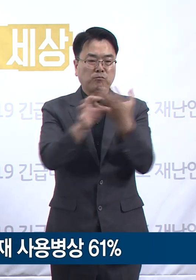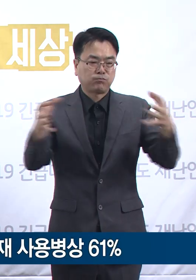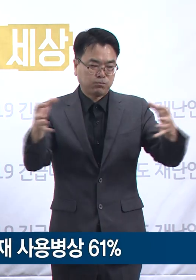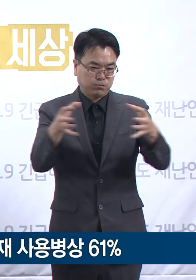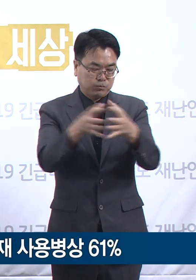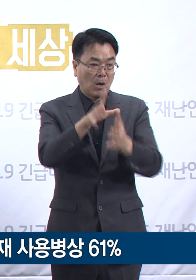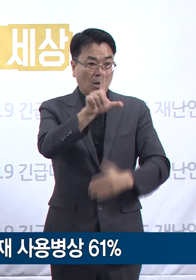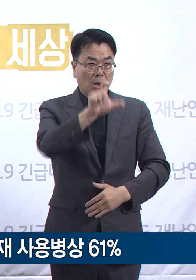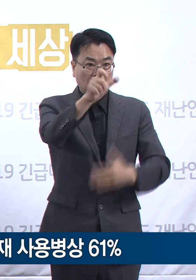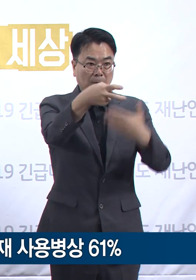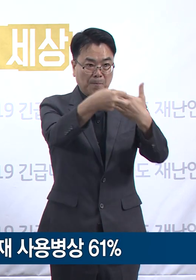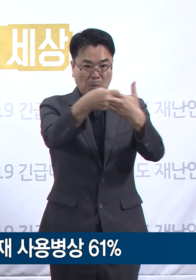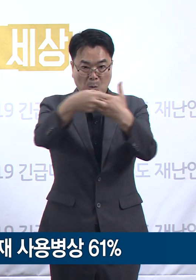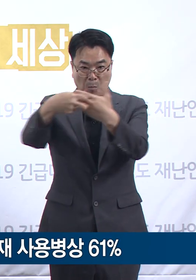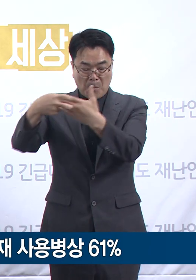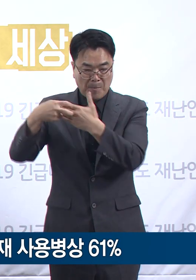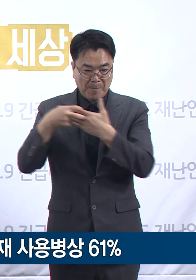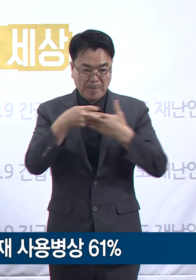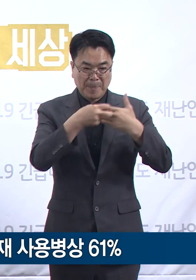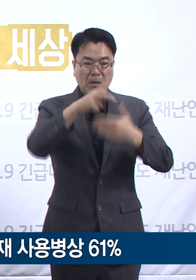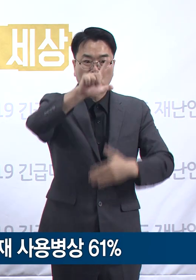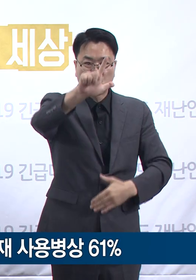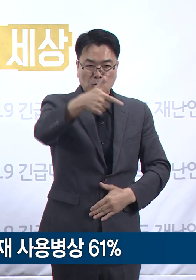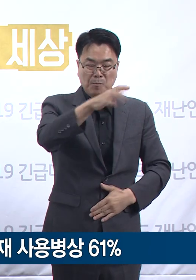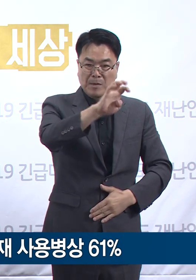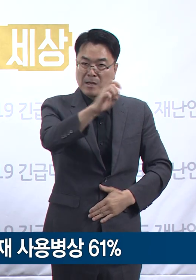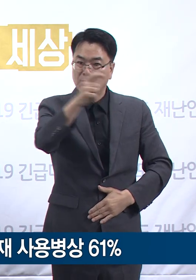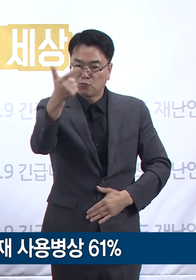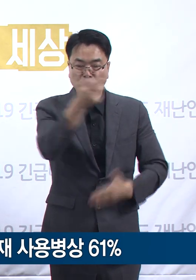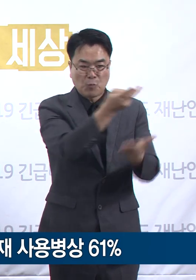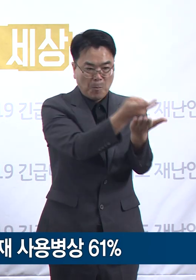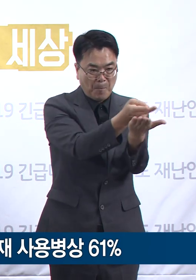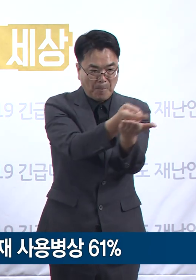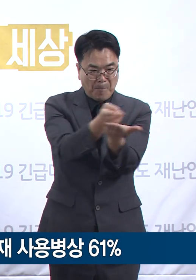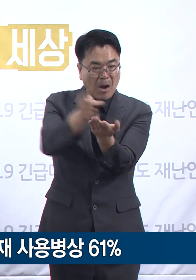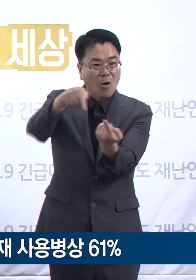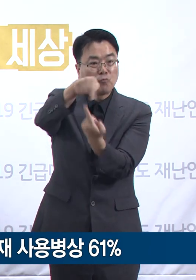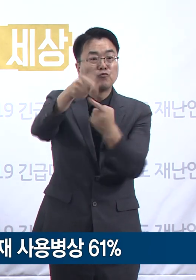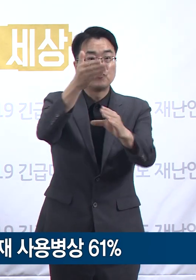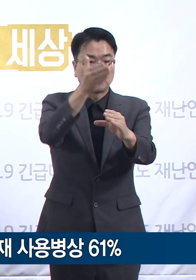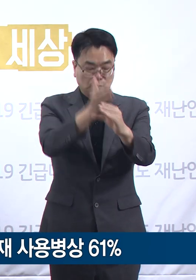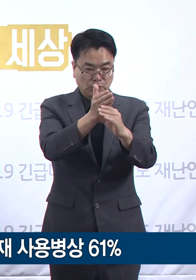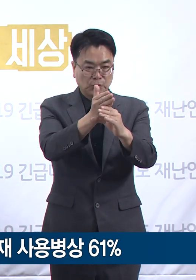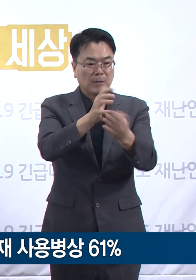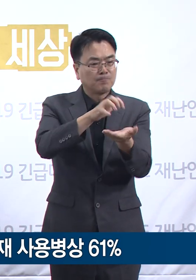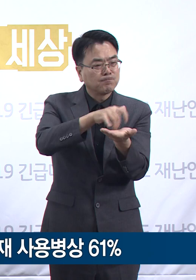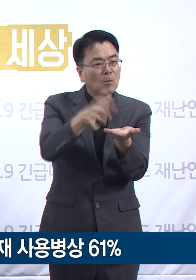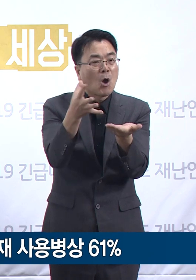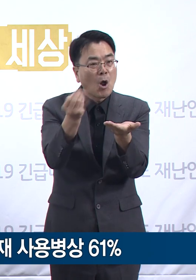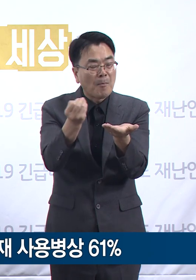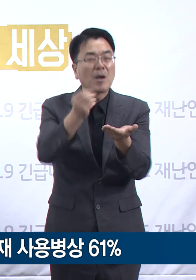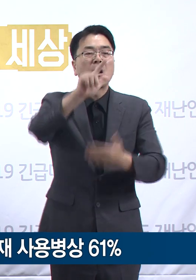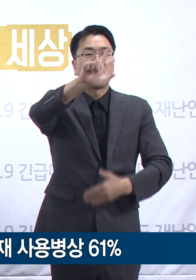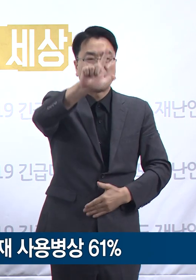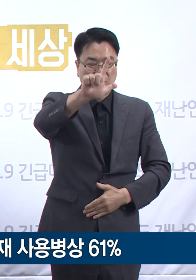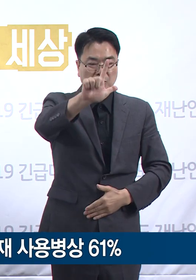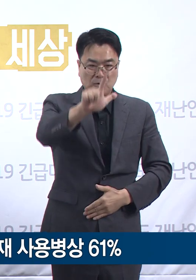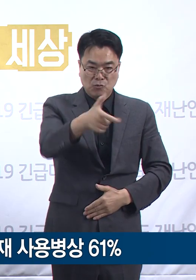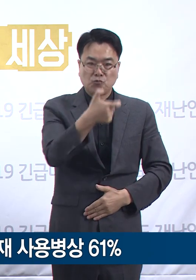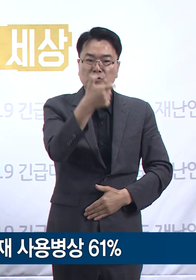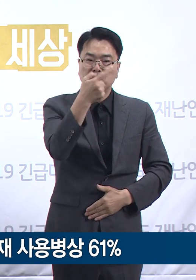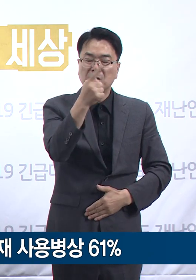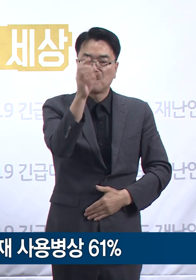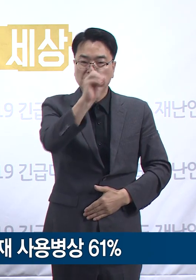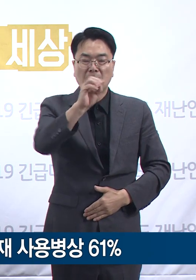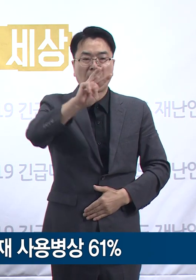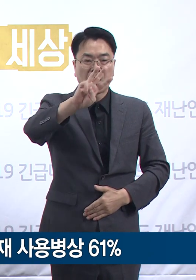15개 병원에 646개 확진자 치료 병상을 확보하고 있으며 현재 가용 중인 병상은 61%인